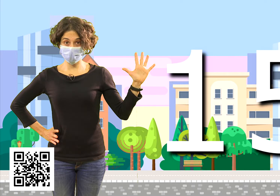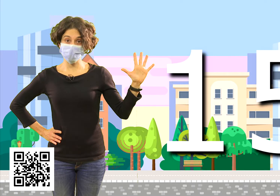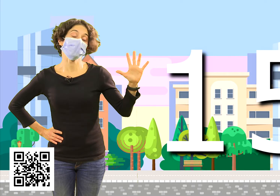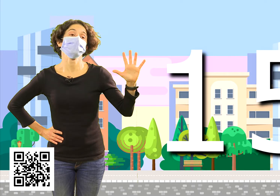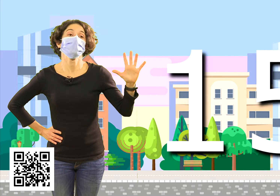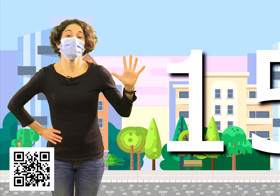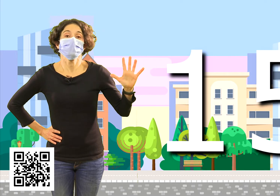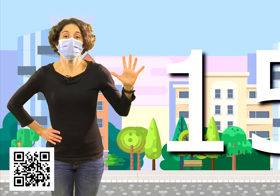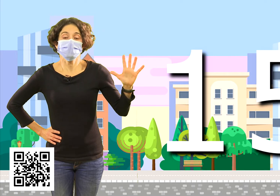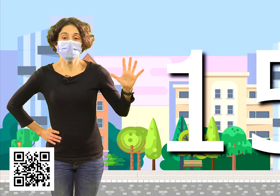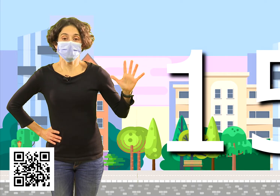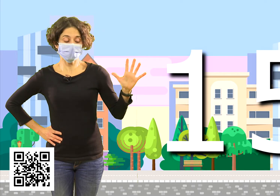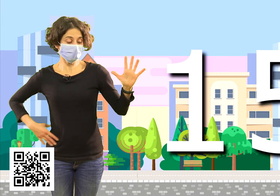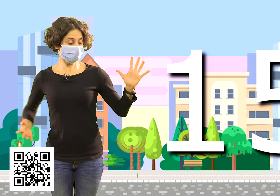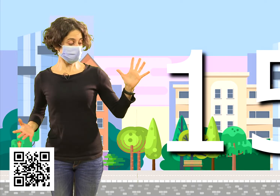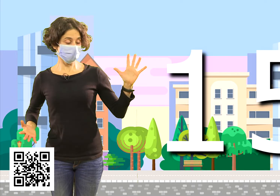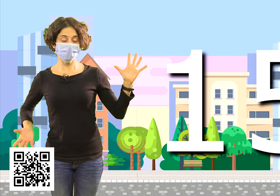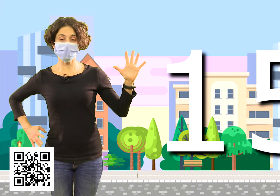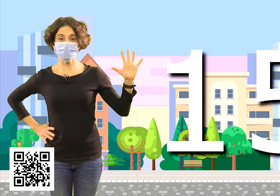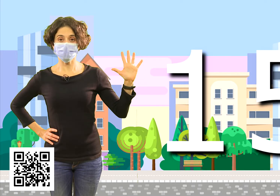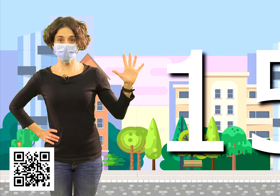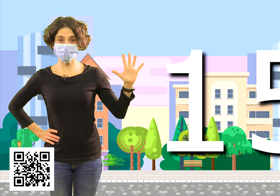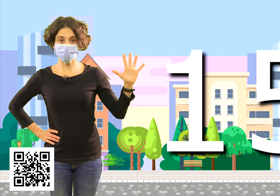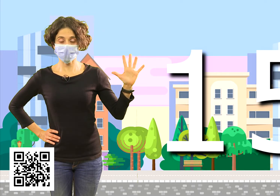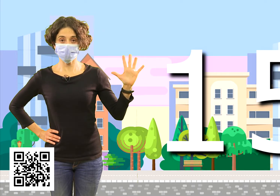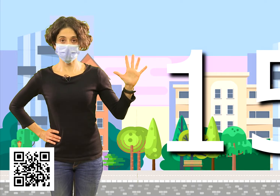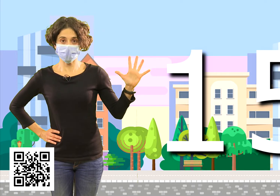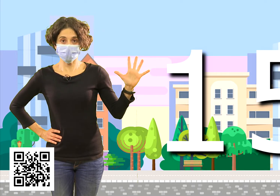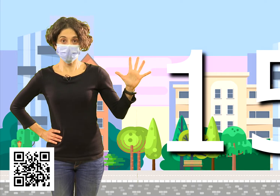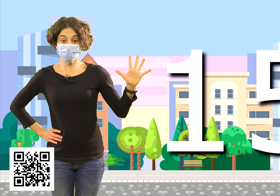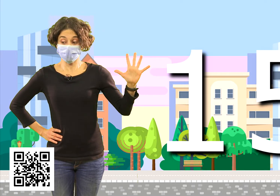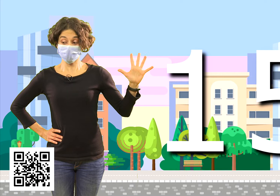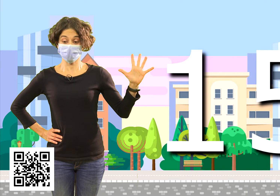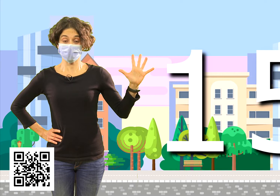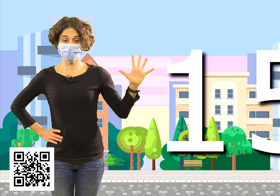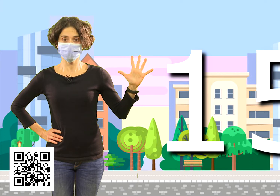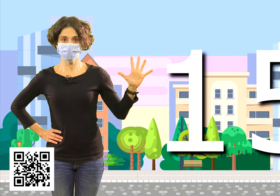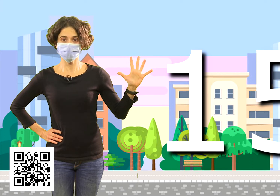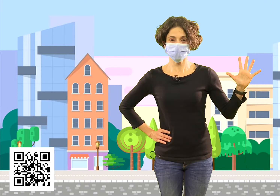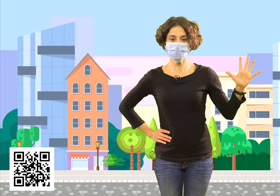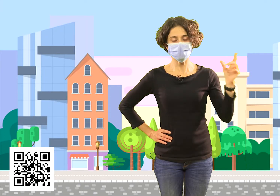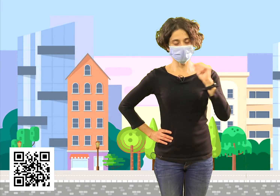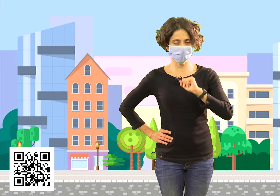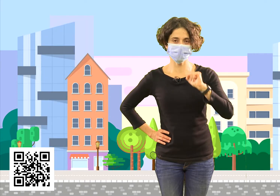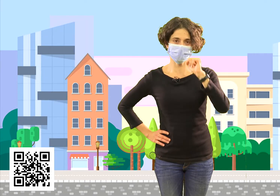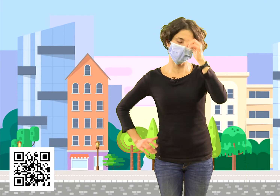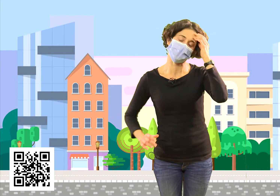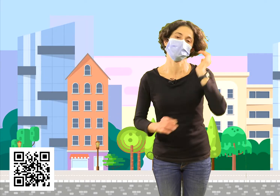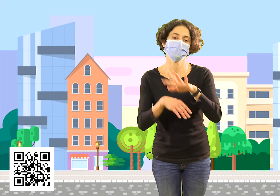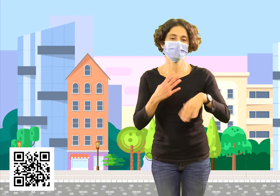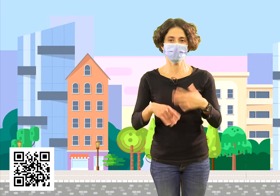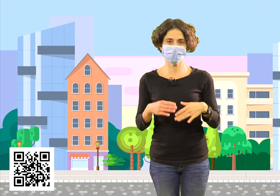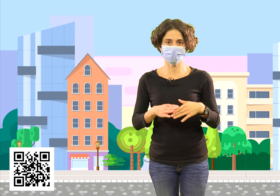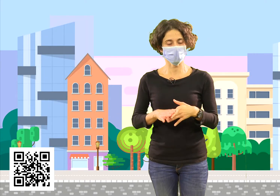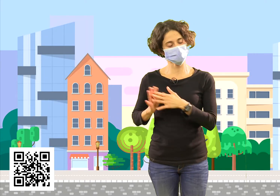brazos. Por lo tanto, podemos utilizar la posición de nuestros brazos para hacer números de dos cifras. Pero esto no lo